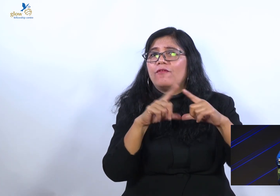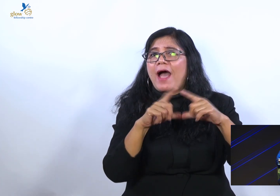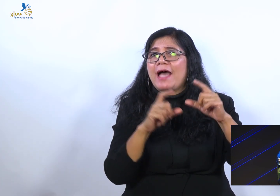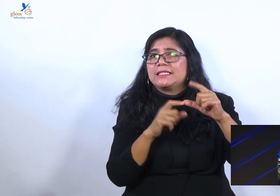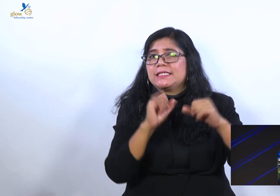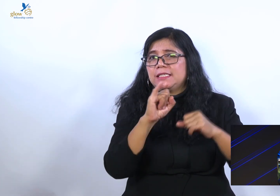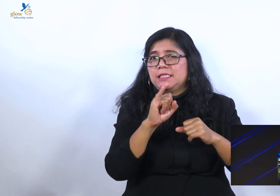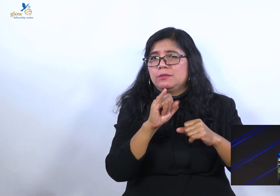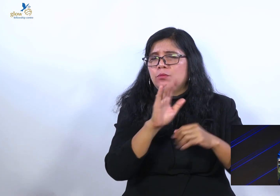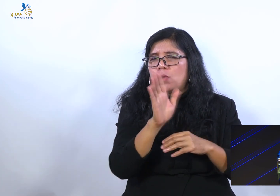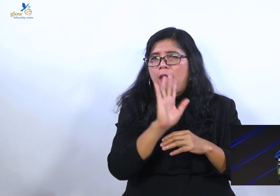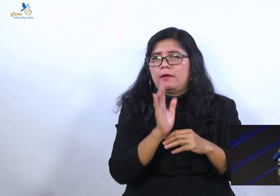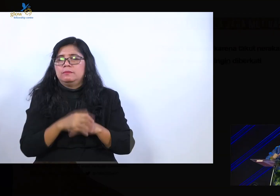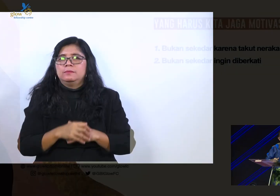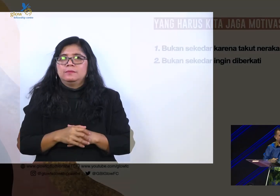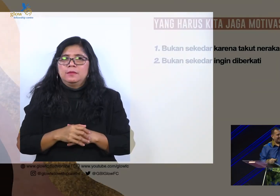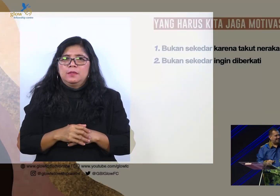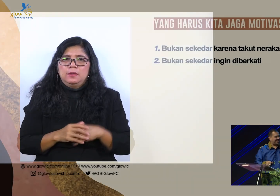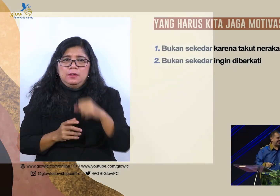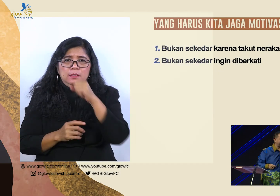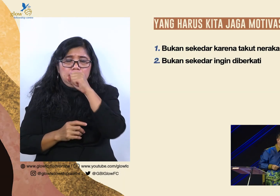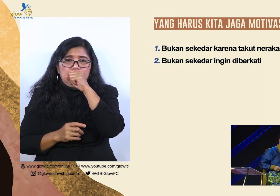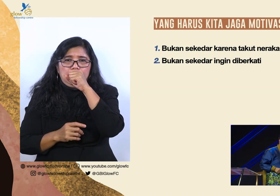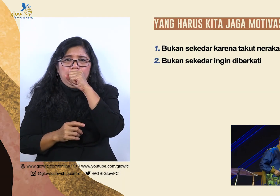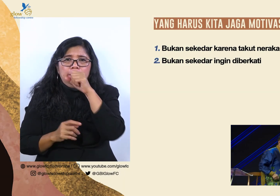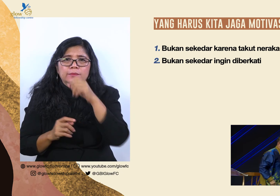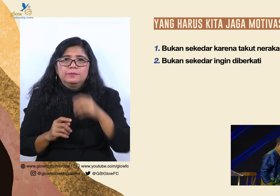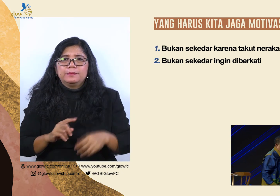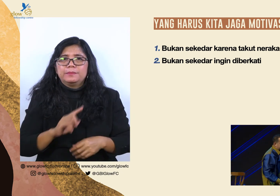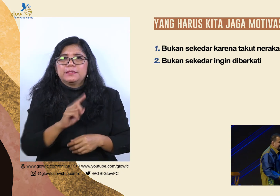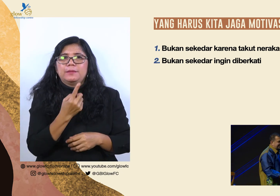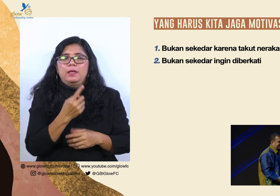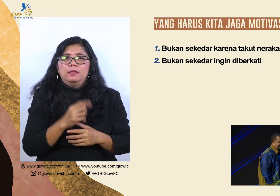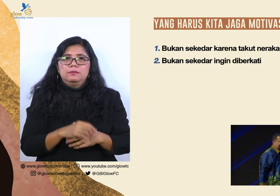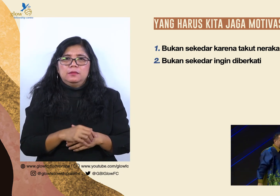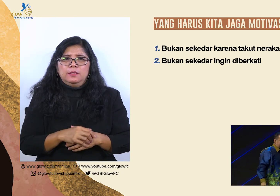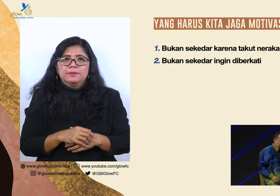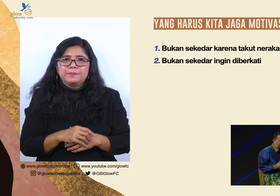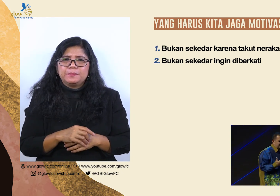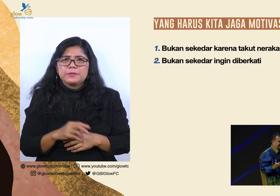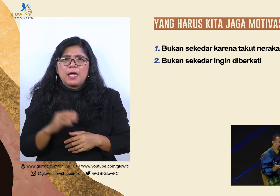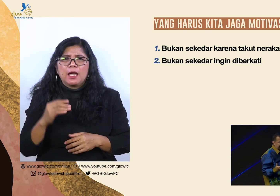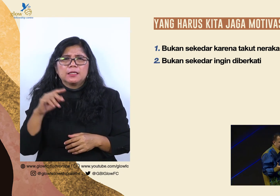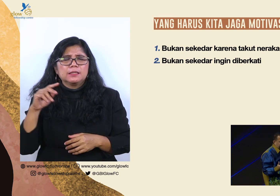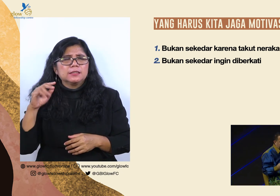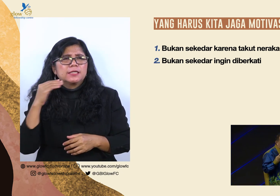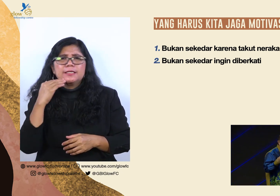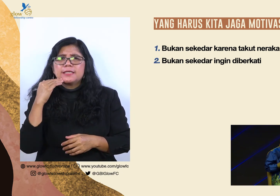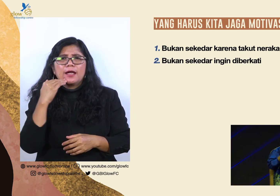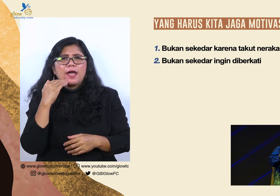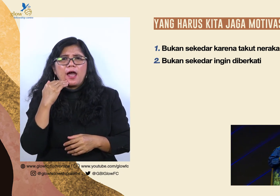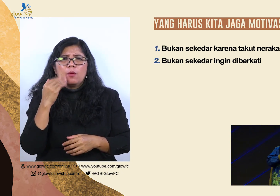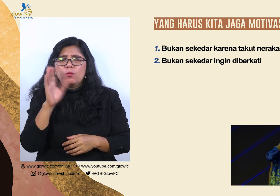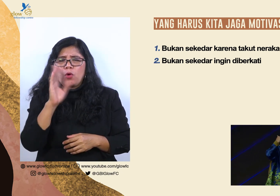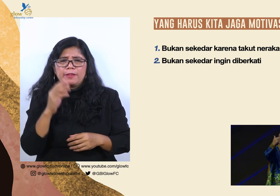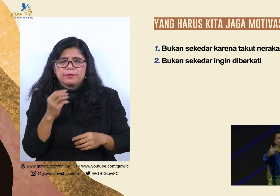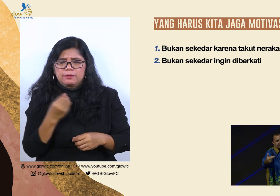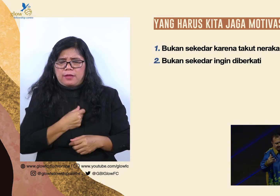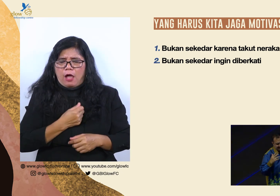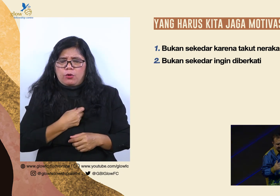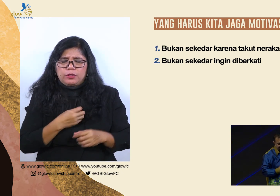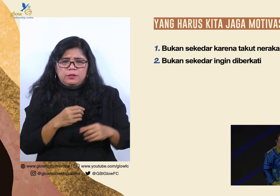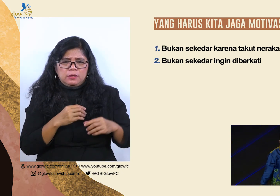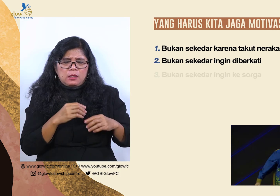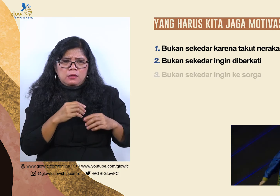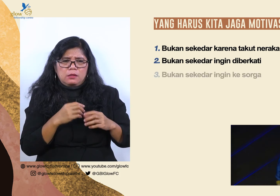bersalah di hadapan Tuhan. Ngerti maksud saya ya? Jadi yang pertama. Apa yang harus kita jaga? Bukan sekedar karena takut neraka. Yang kedua bukan sekedar karena